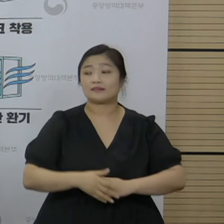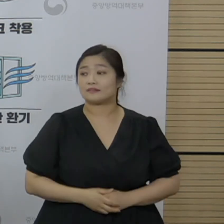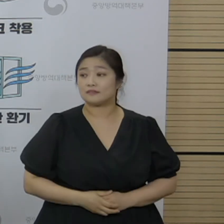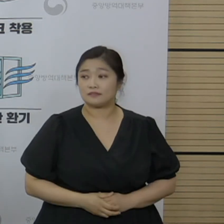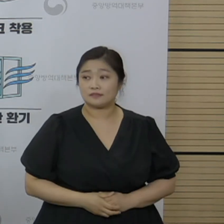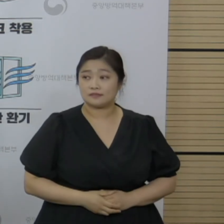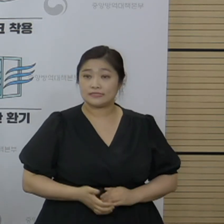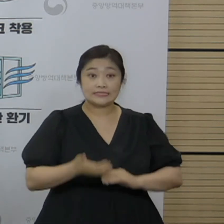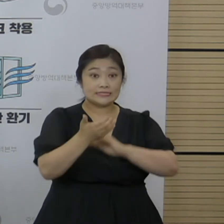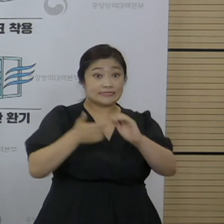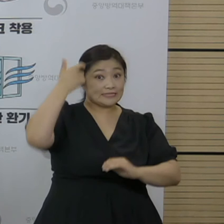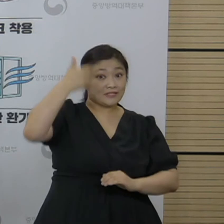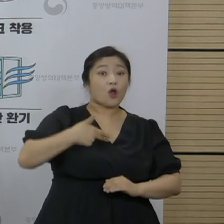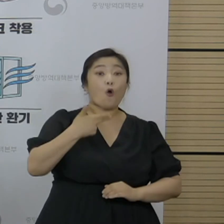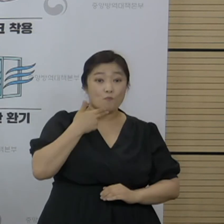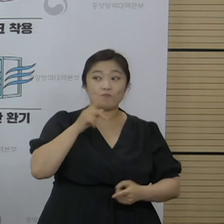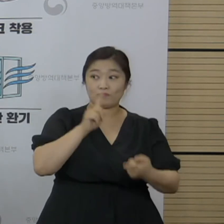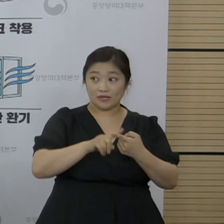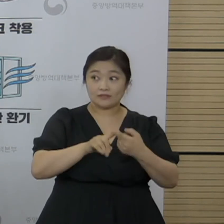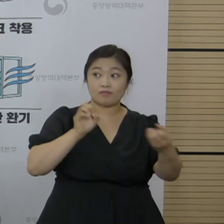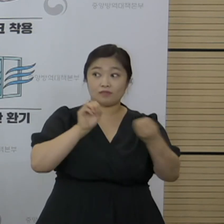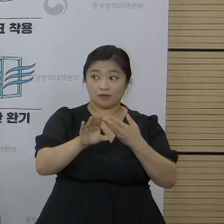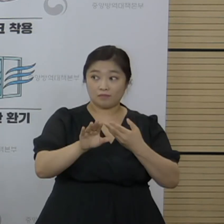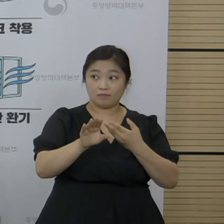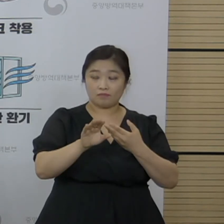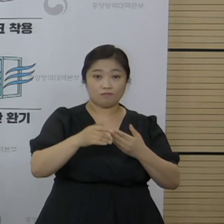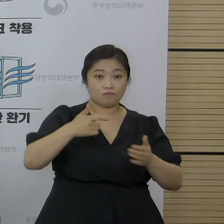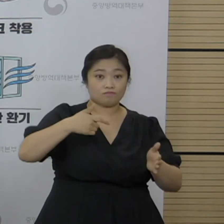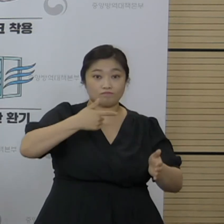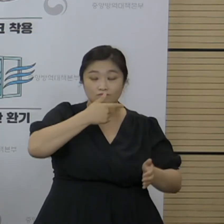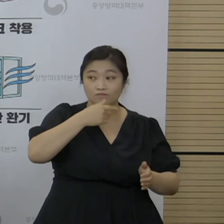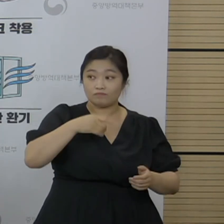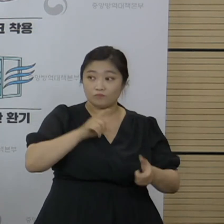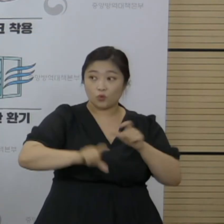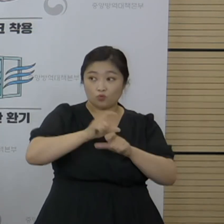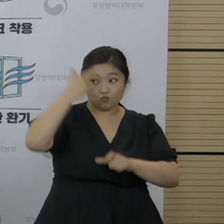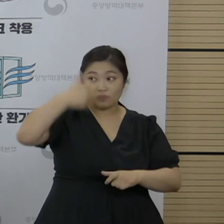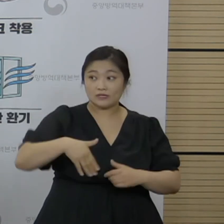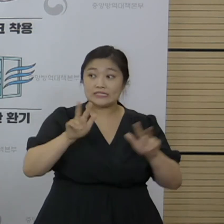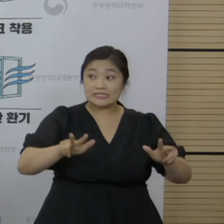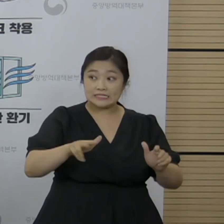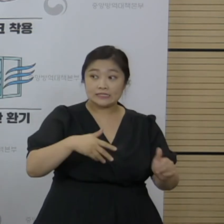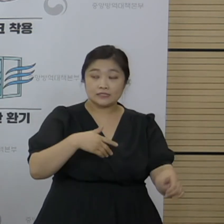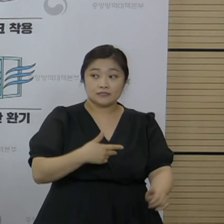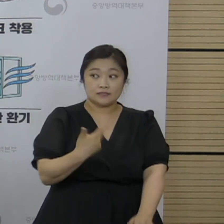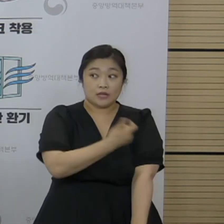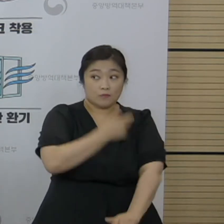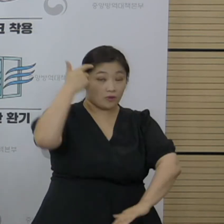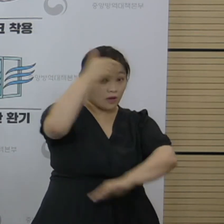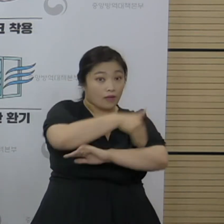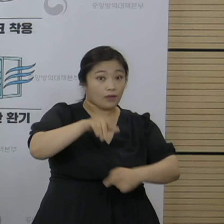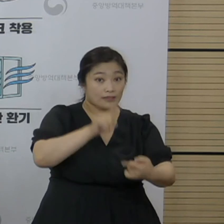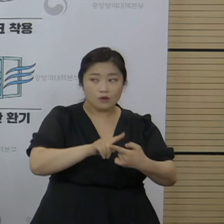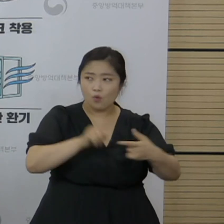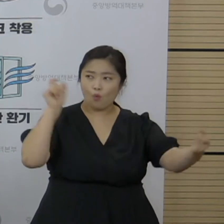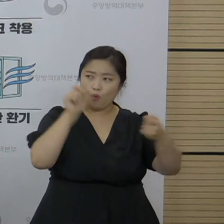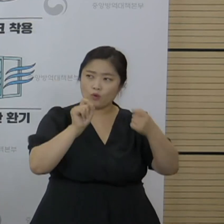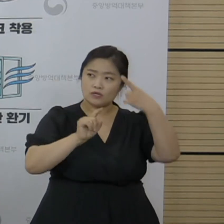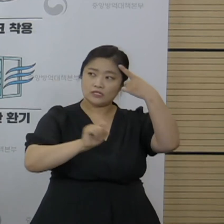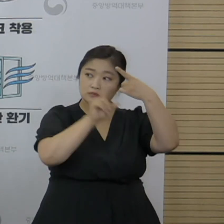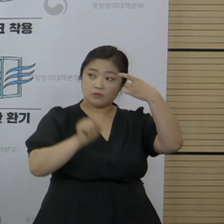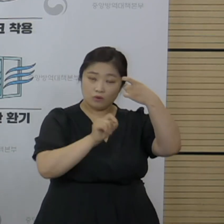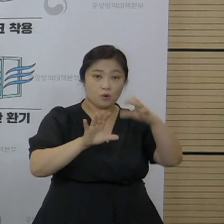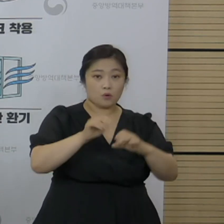답변되지 않은 내용이 있어서 하나 질문 드리겠습니다. 현재 예방접종 계획대로라면 오는 11월